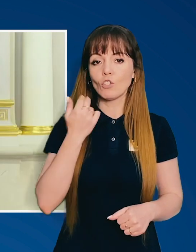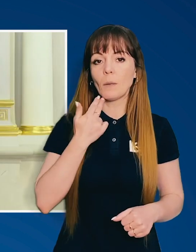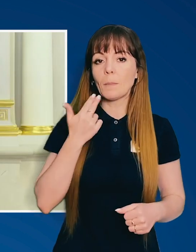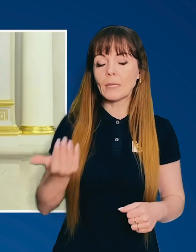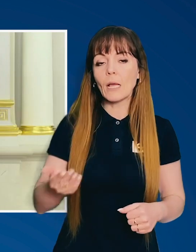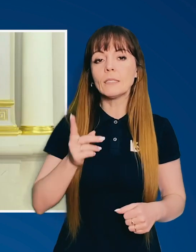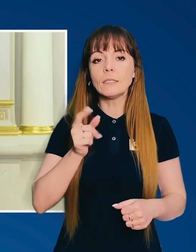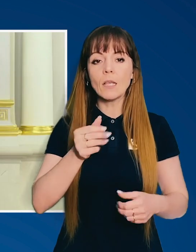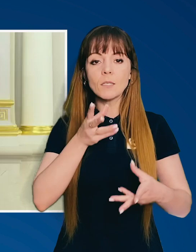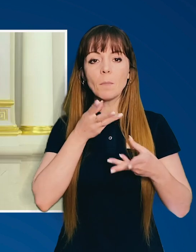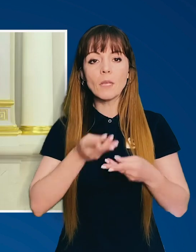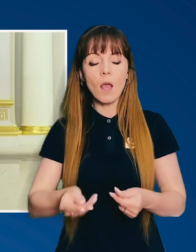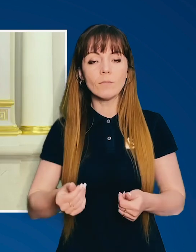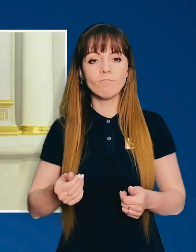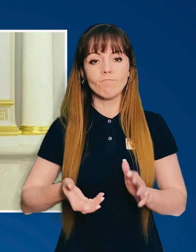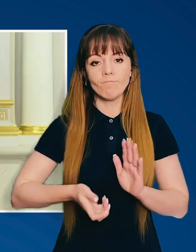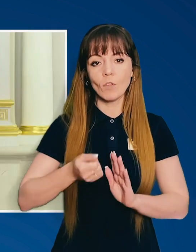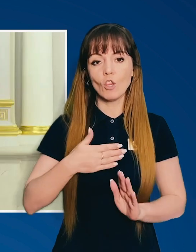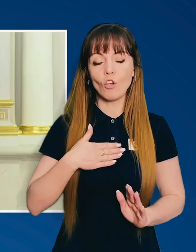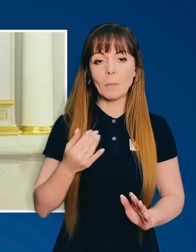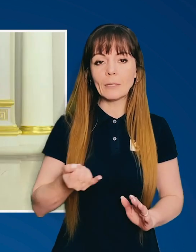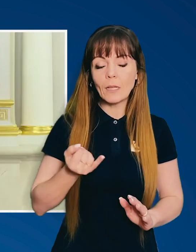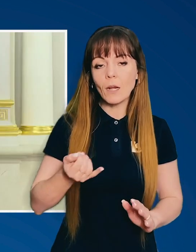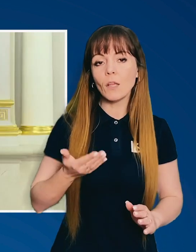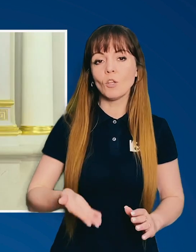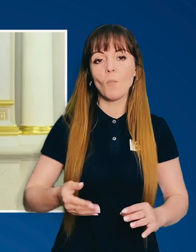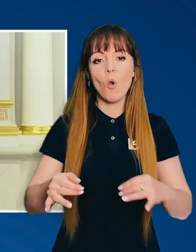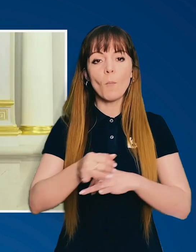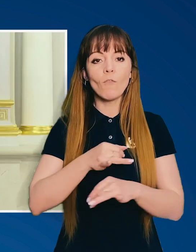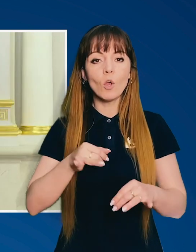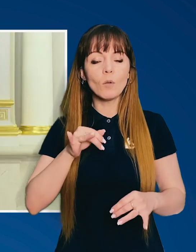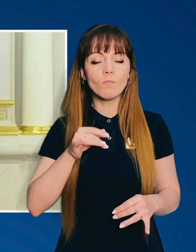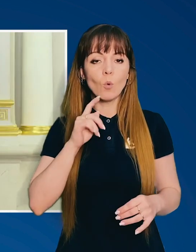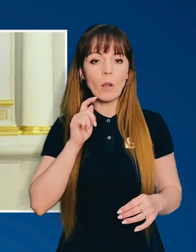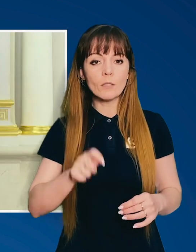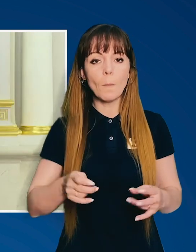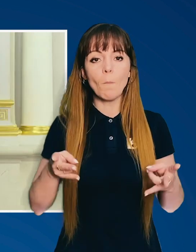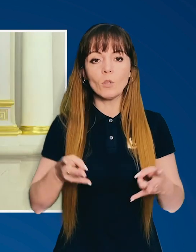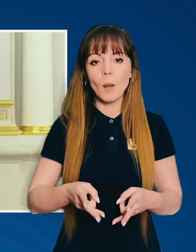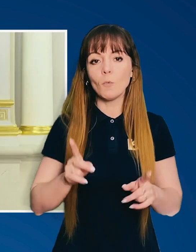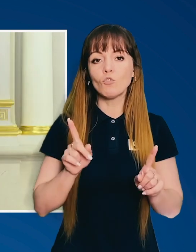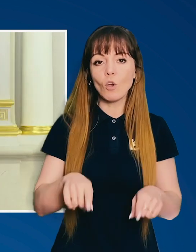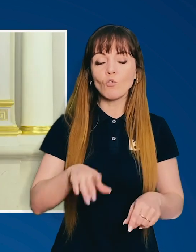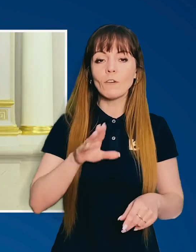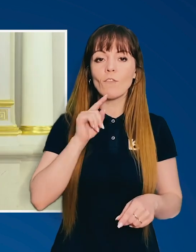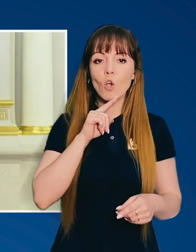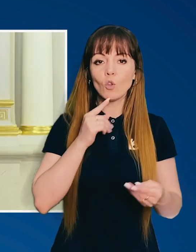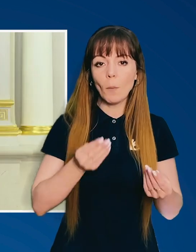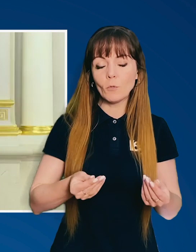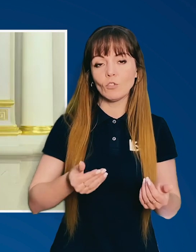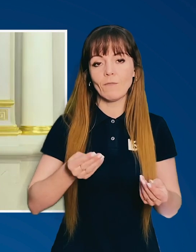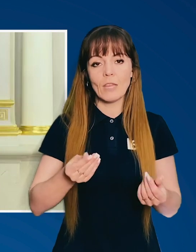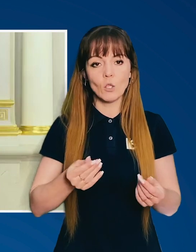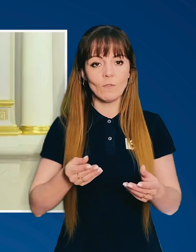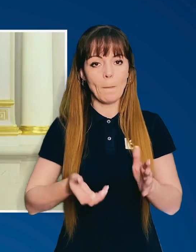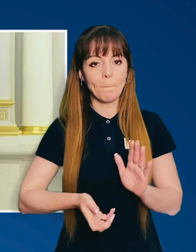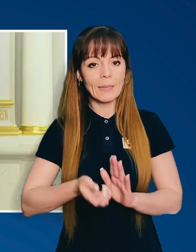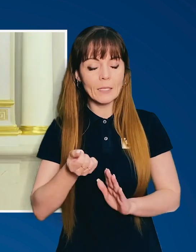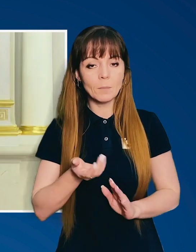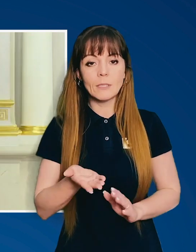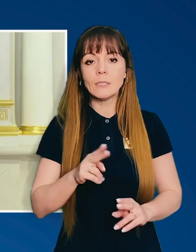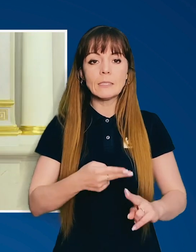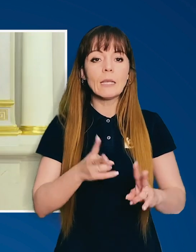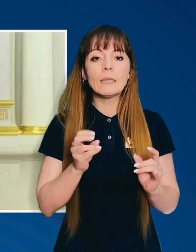Лібританії за сприяння нашим інтересам. Обговорили потребу України також в економічній,